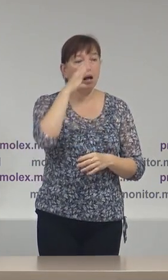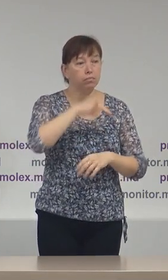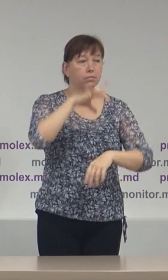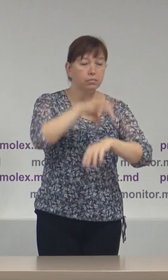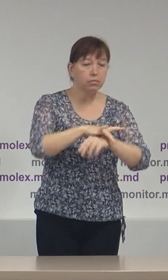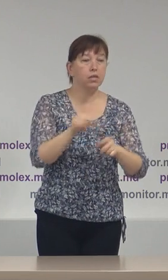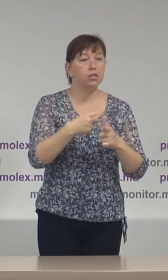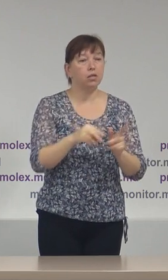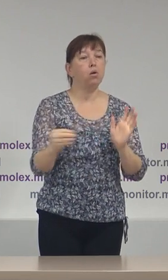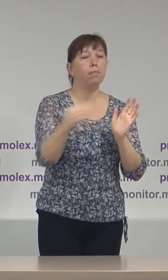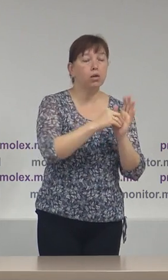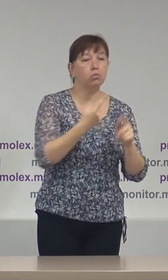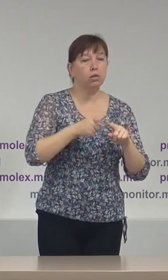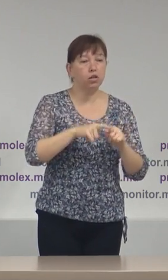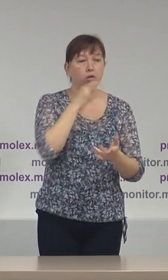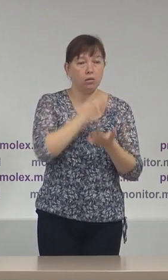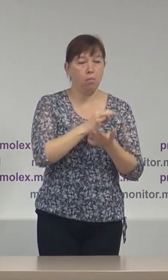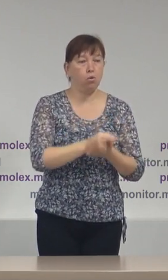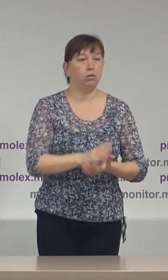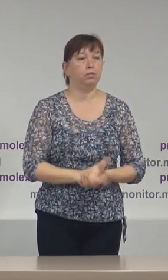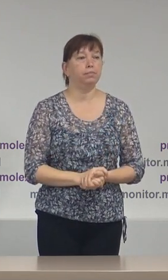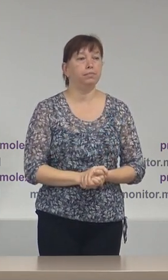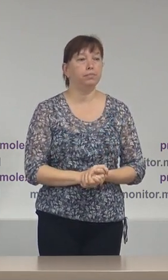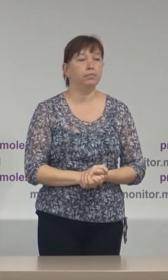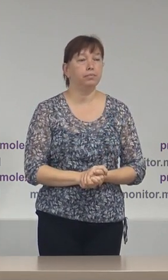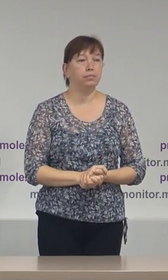sublineat în acest raport.